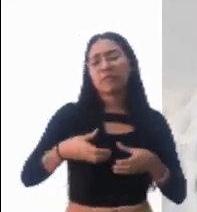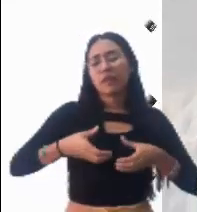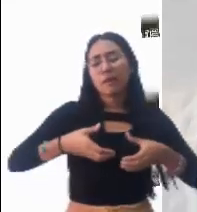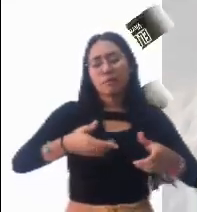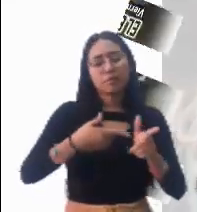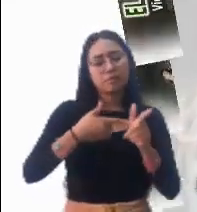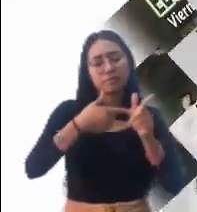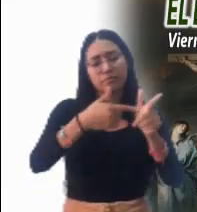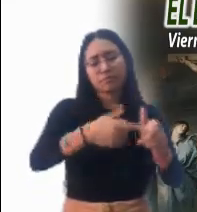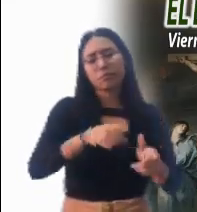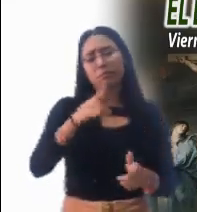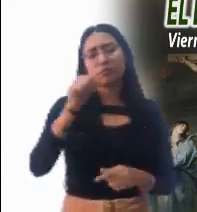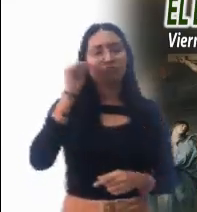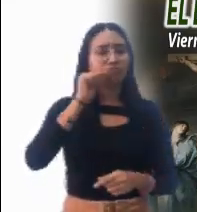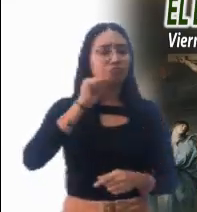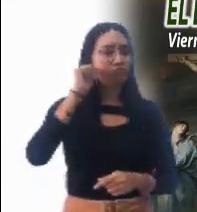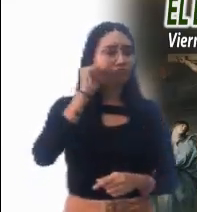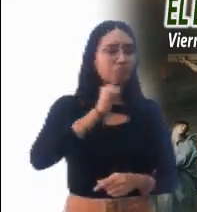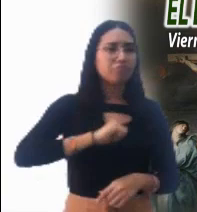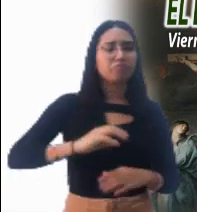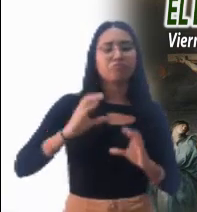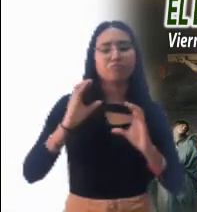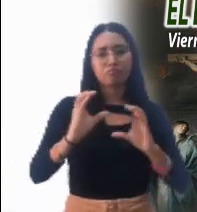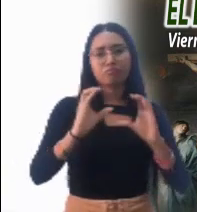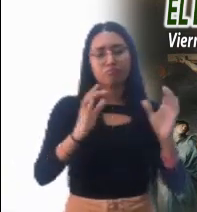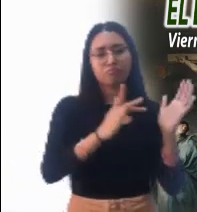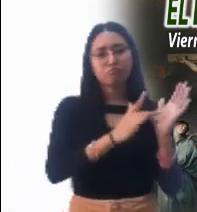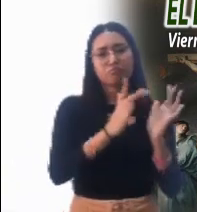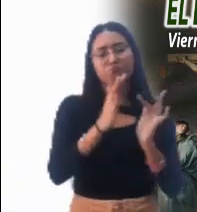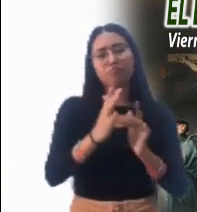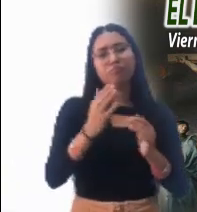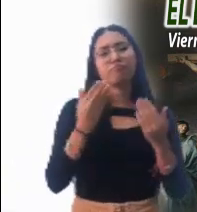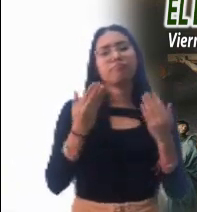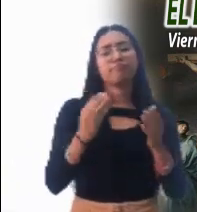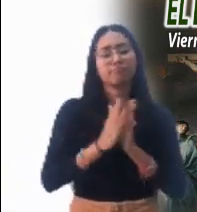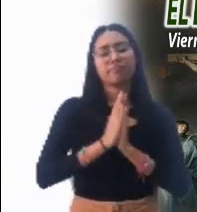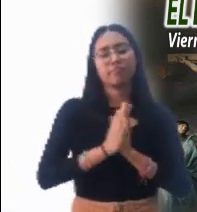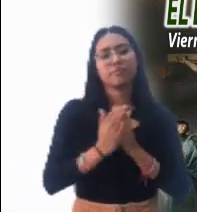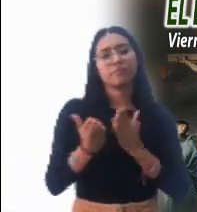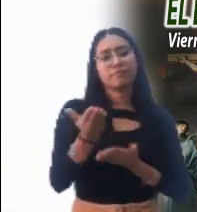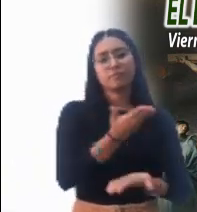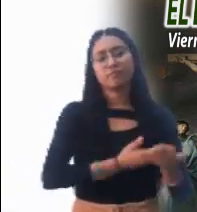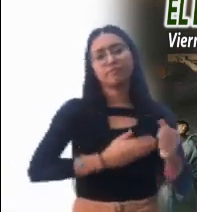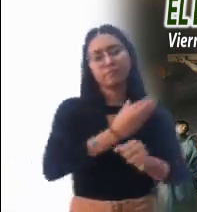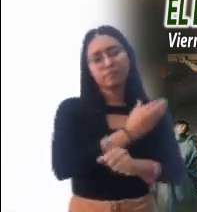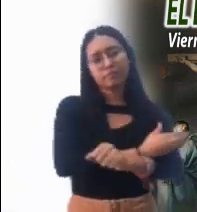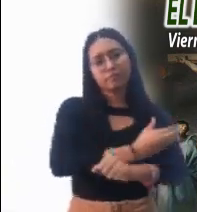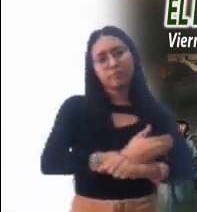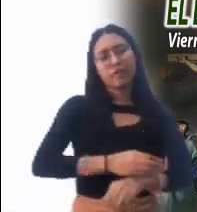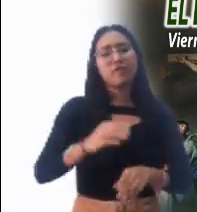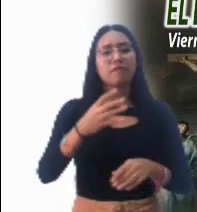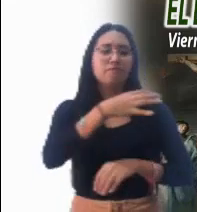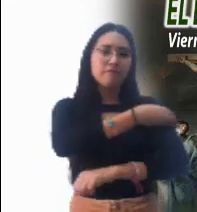del Calvario, que a cada golpe de Jesús siente destrozado el corazón, Acompaña y sostén a las madres, hermanas y